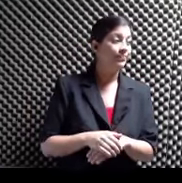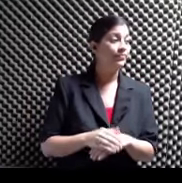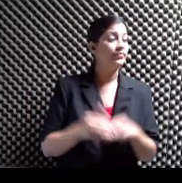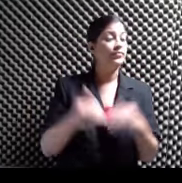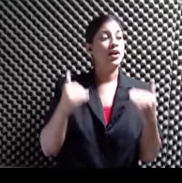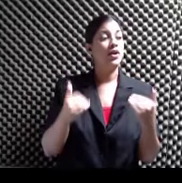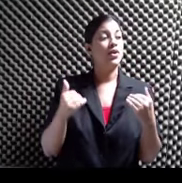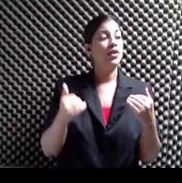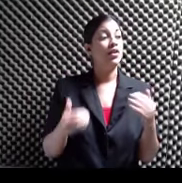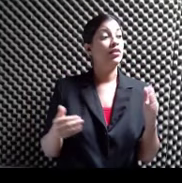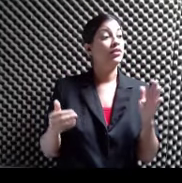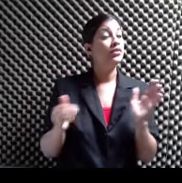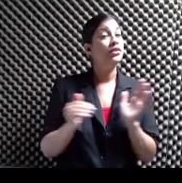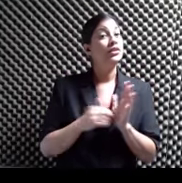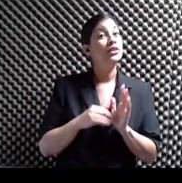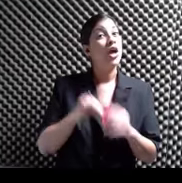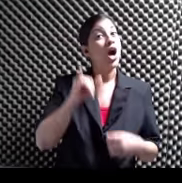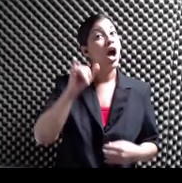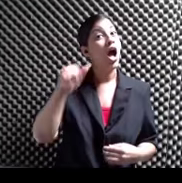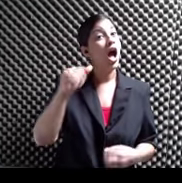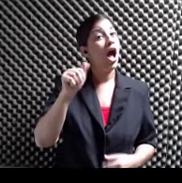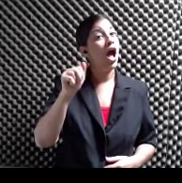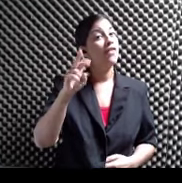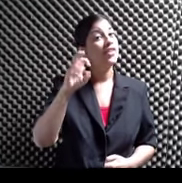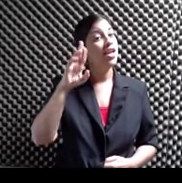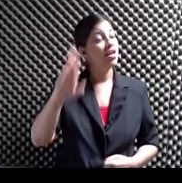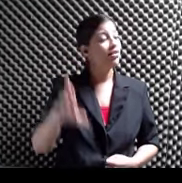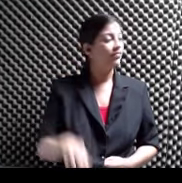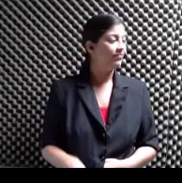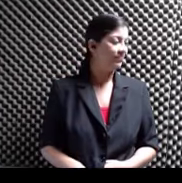con Javier Santiago Muy amable Y gracias por recibirnos Cómo no